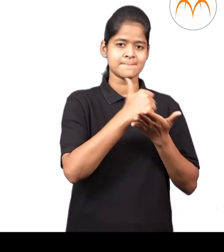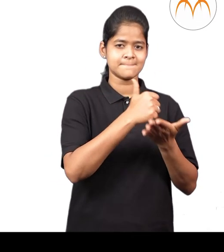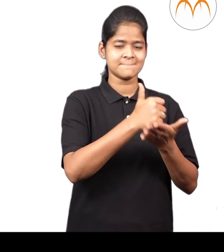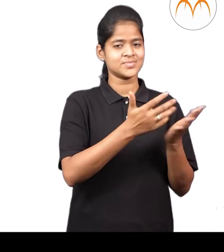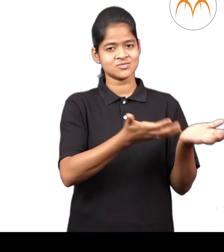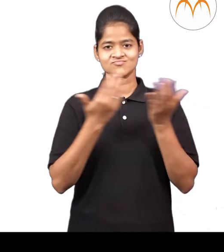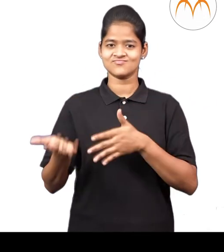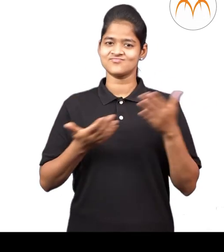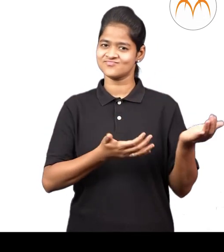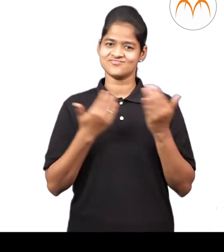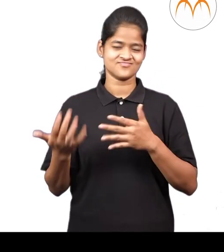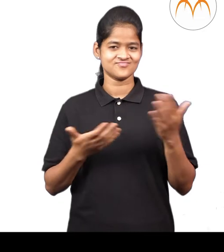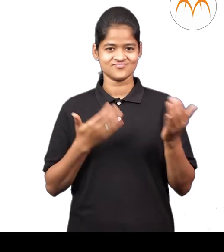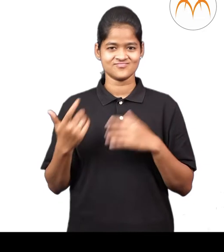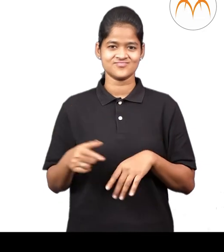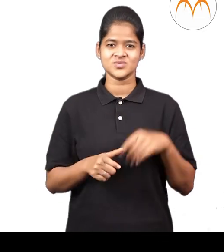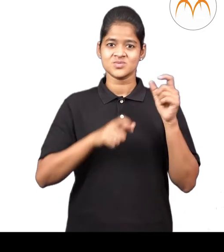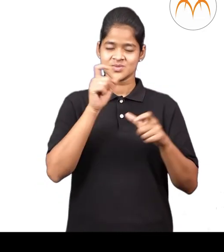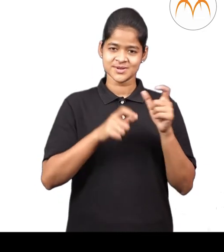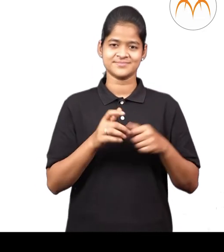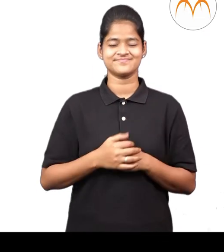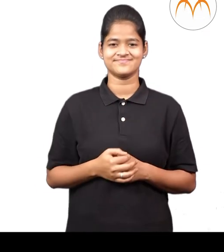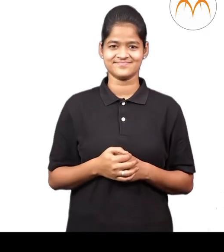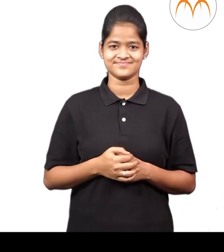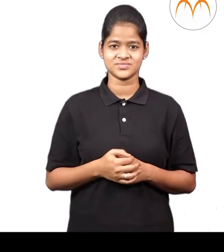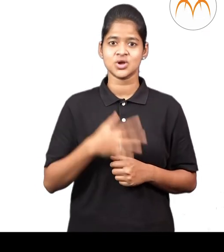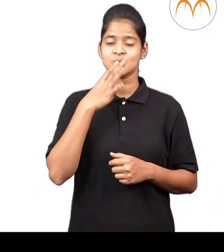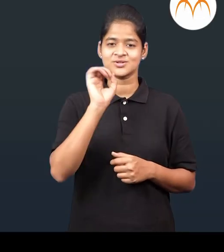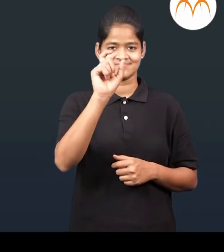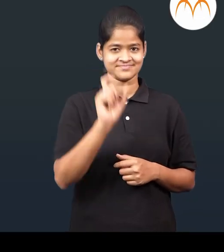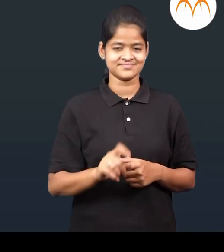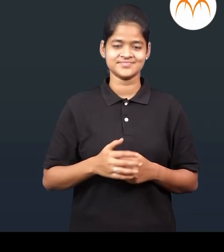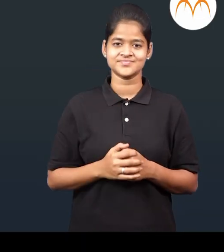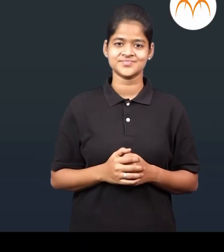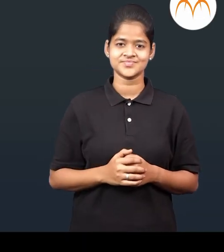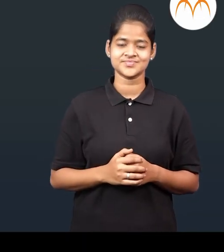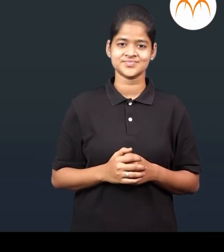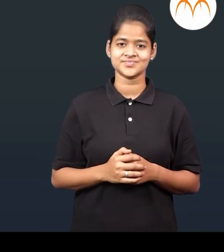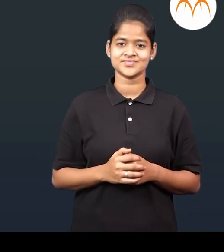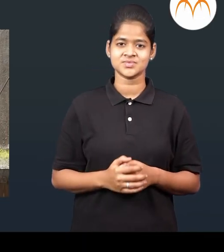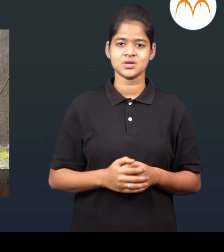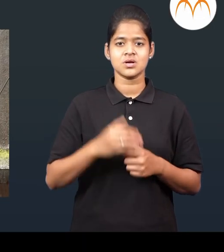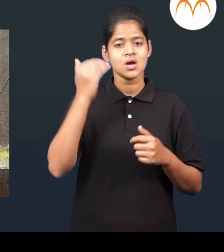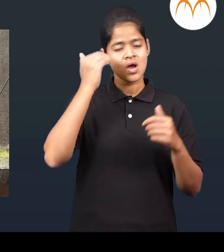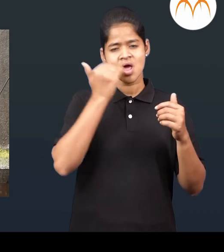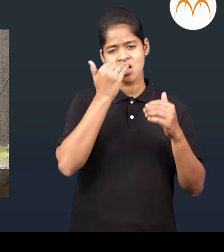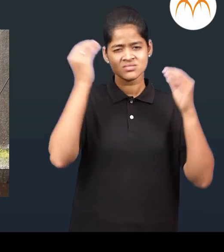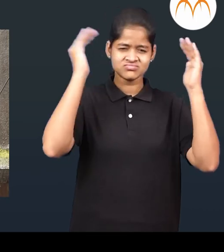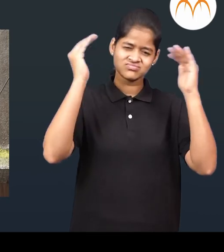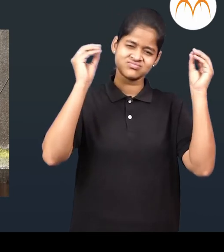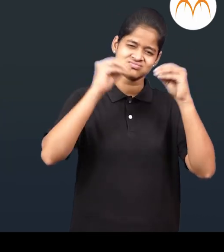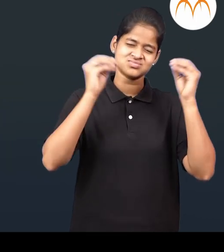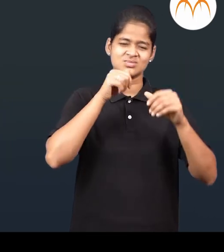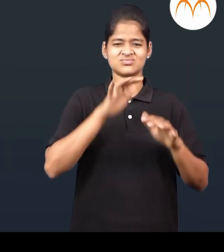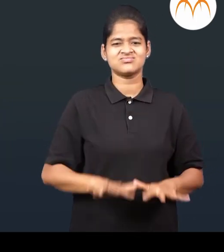नागरीकादना सुरक्षित जागी जान्यास मदत करतात पारिभाशिक शब्द अउकाली पावश,